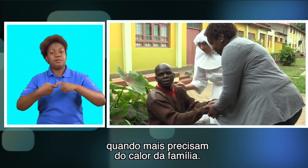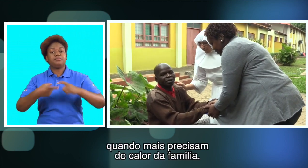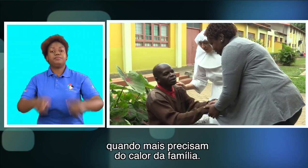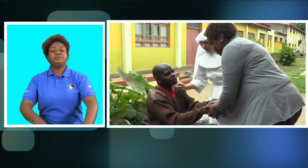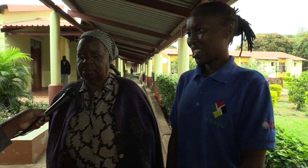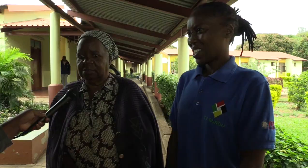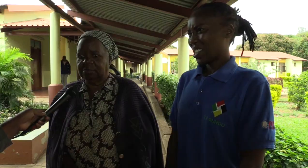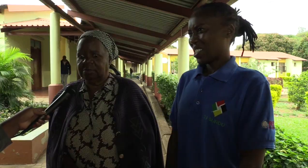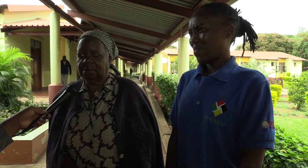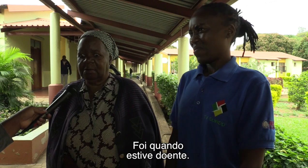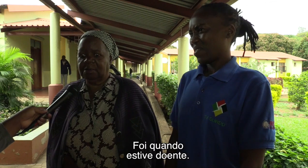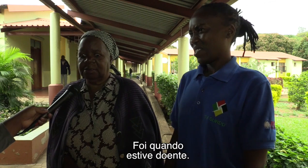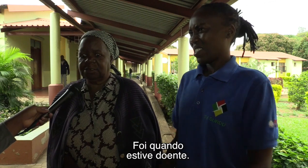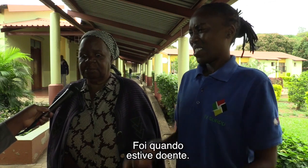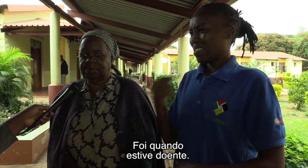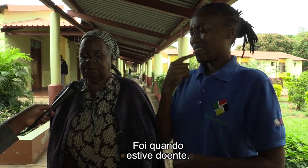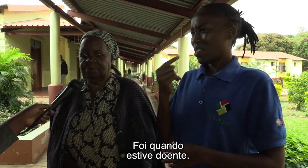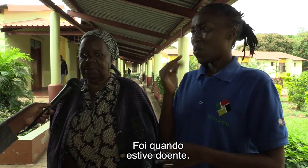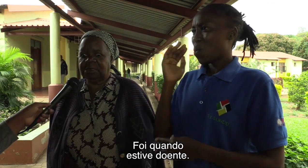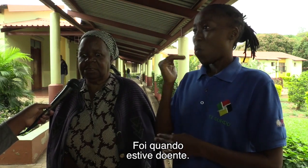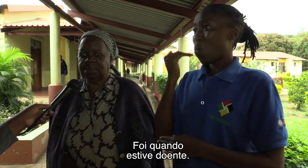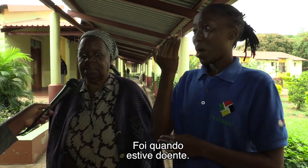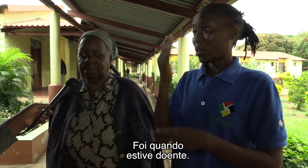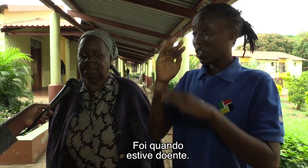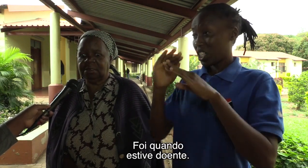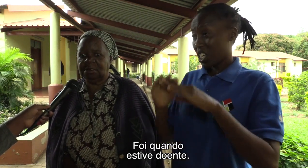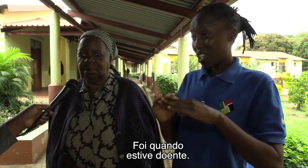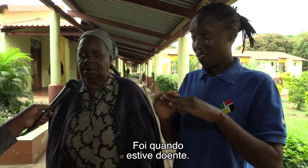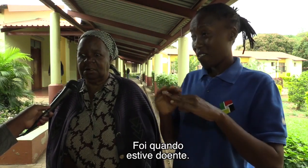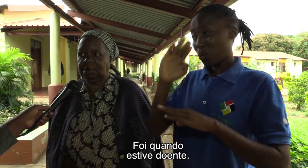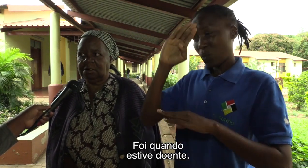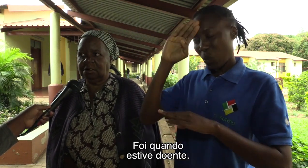Foi quando estive doente